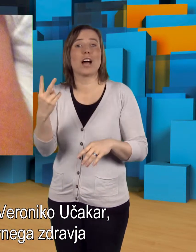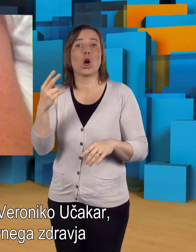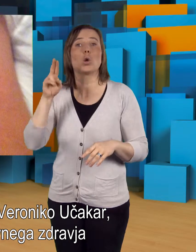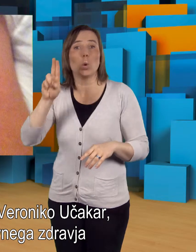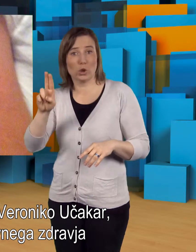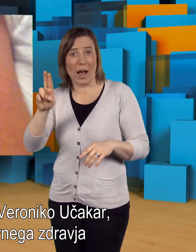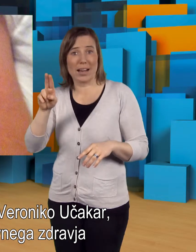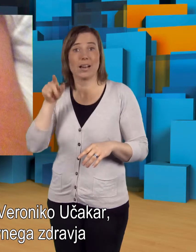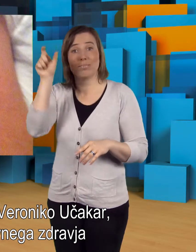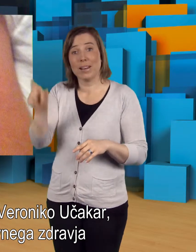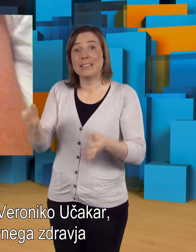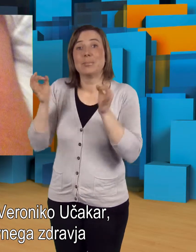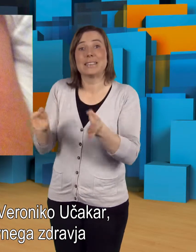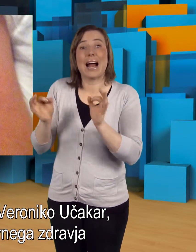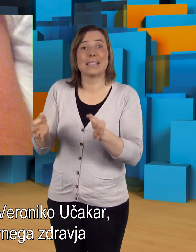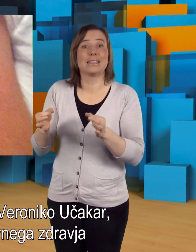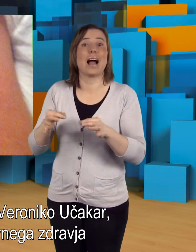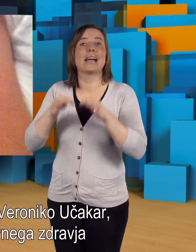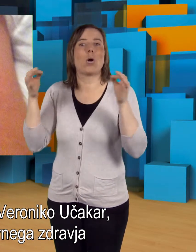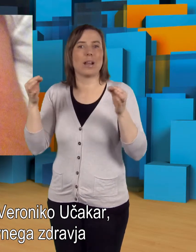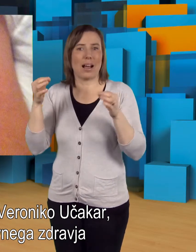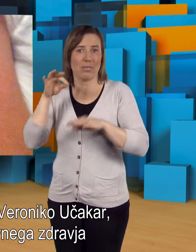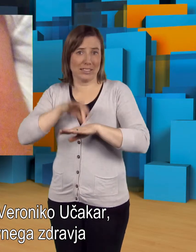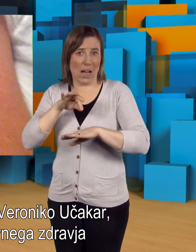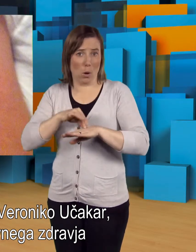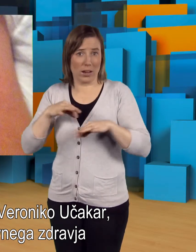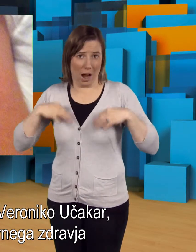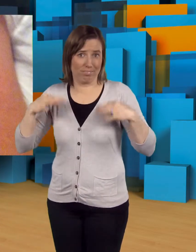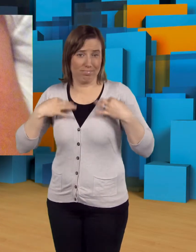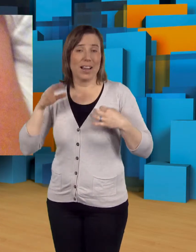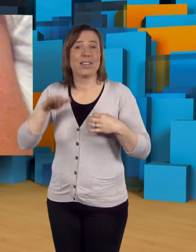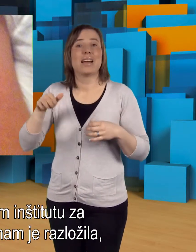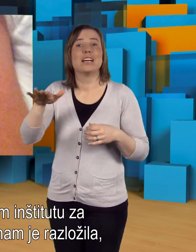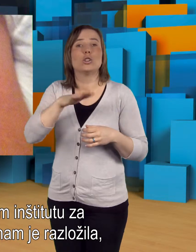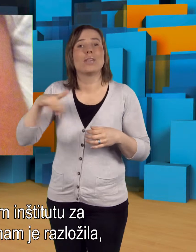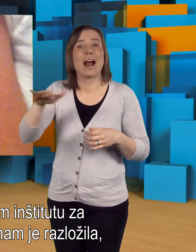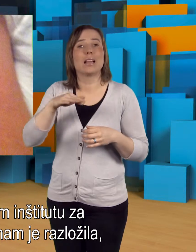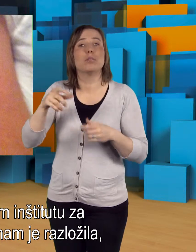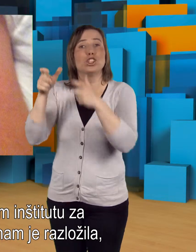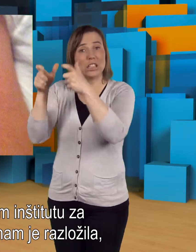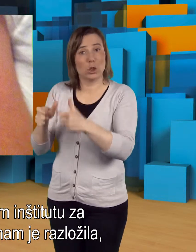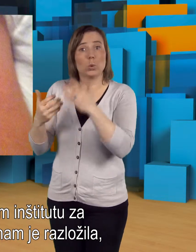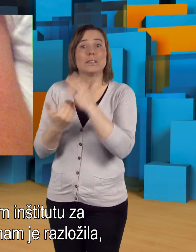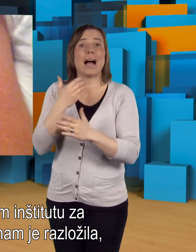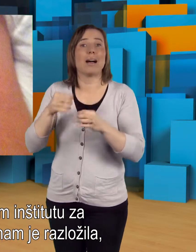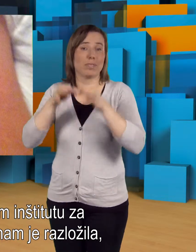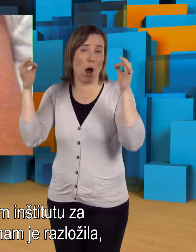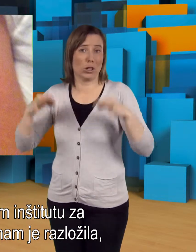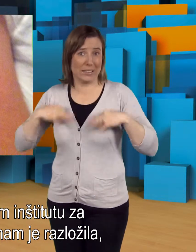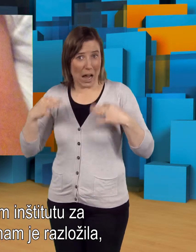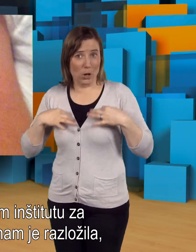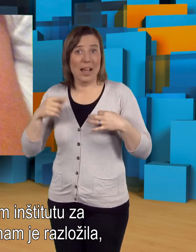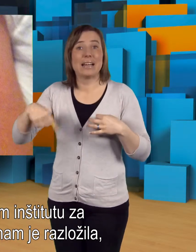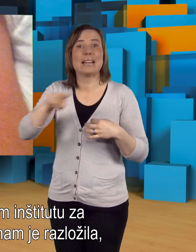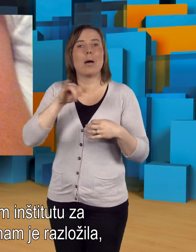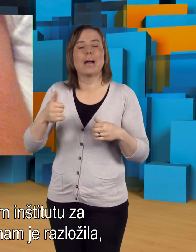Veroniko Učakar, specialistko javnega zdravja na Nacionalnem inštitutu za javno zdravje, ki nam je razložila, da pri veliki večini